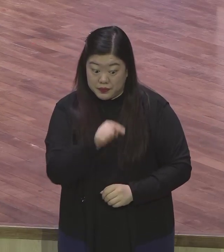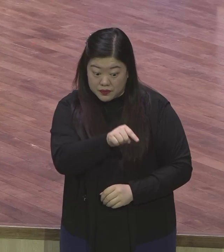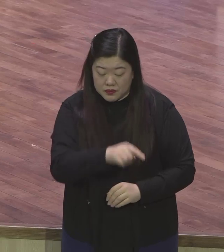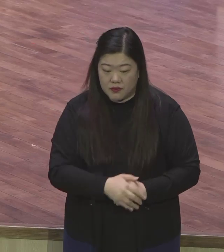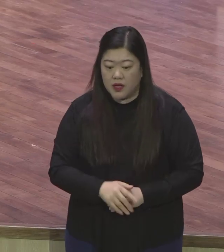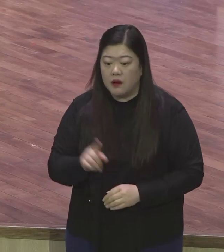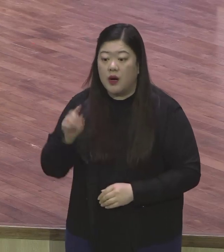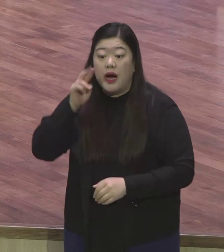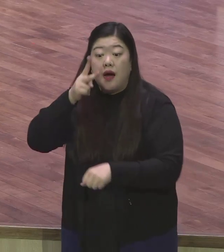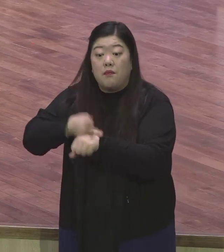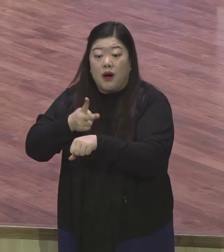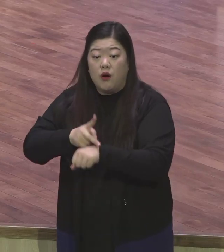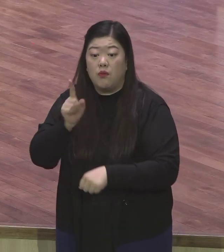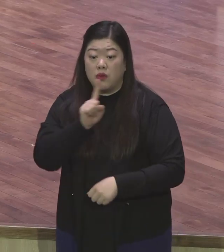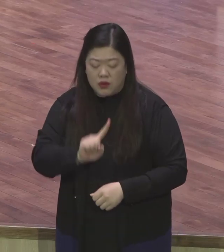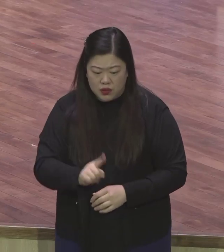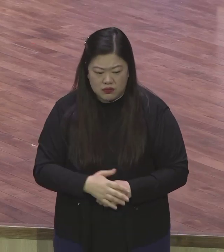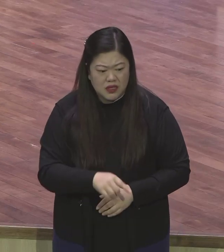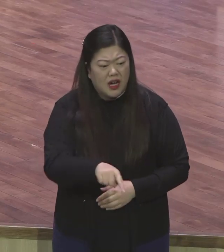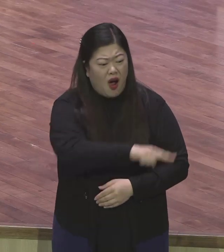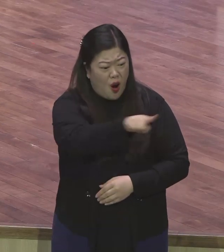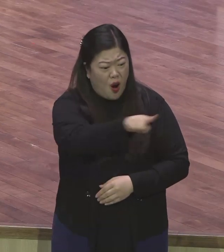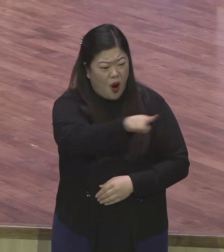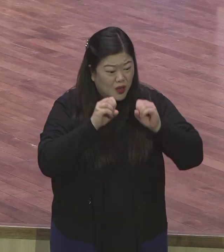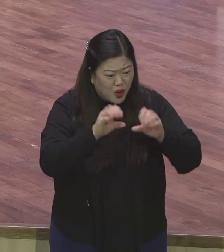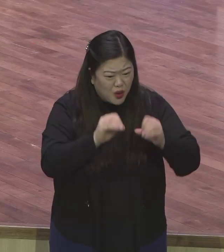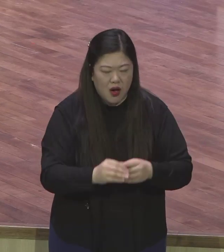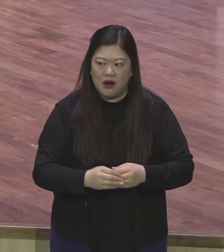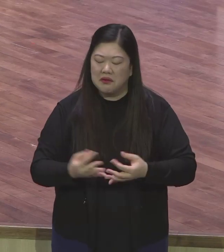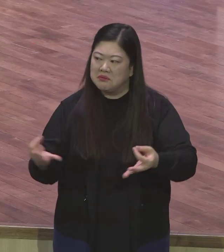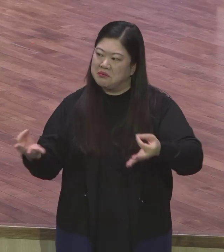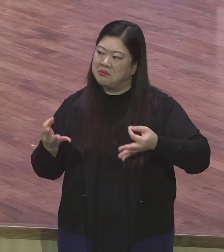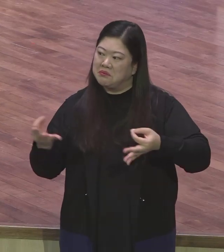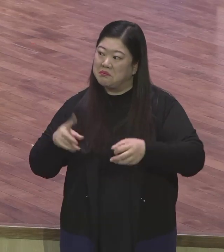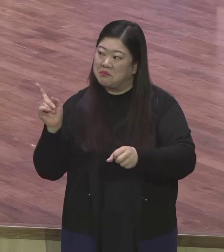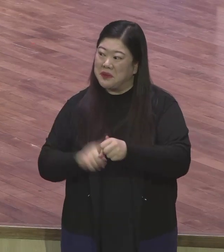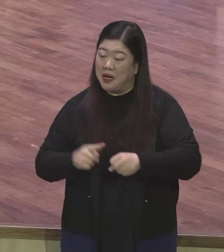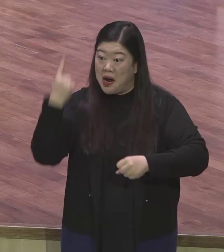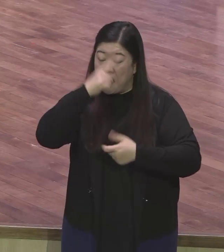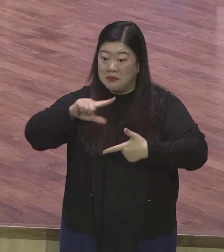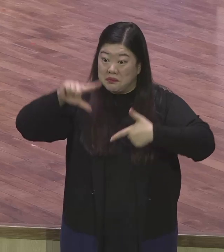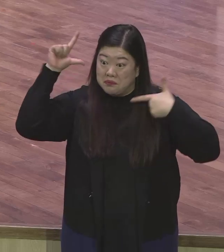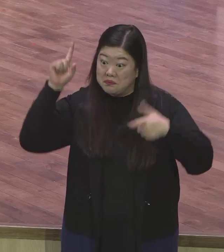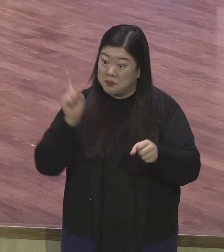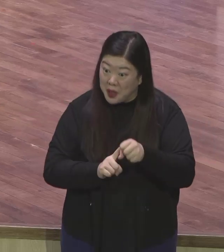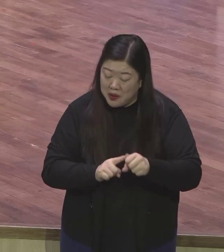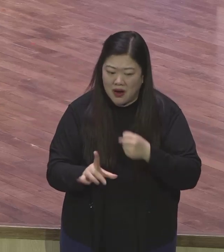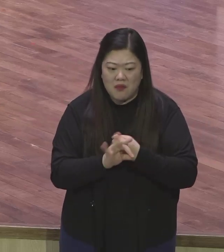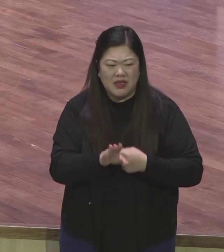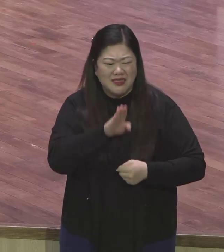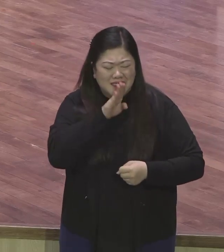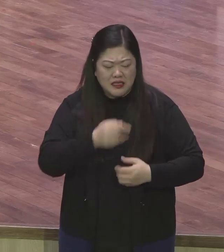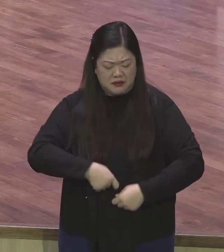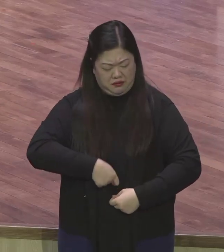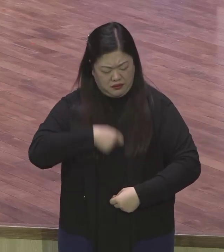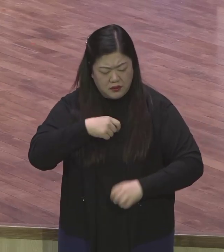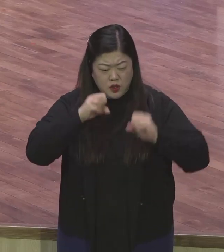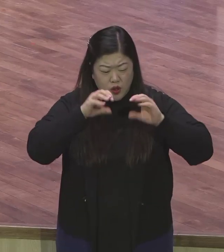그리스도가 전파된다고 하면 그것으로 인해서 기뻐하고 또 기뻐하겠다. 누가 무슨 말을 해도 누가 비방을 해도 누가 조롱을 해도